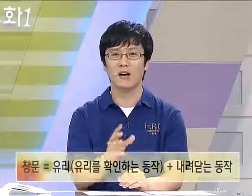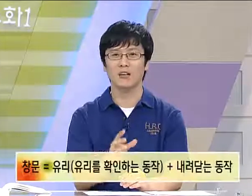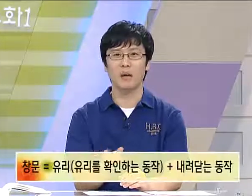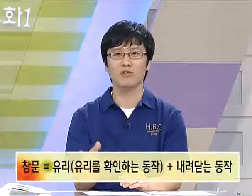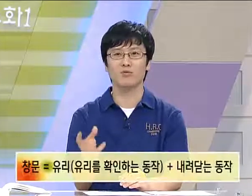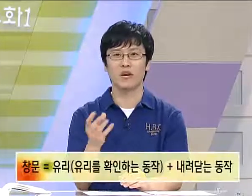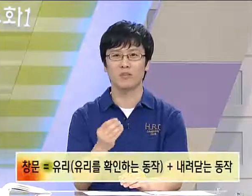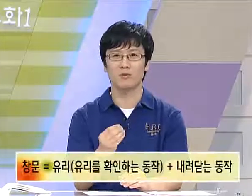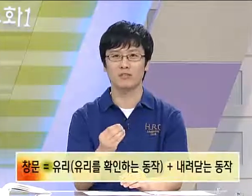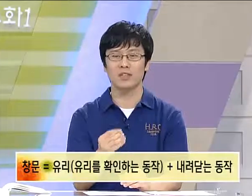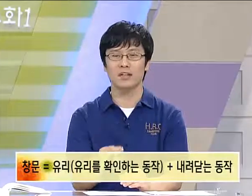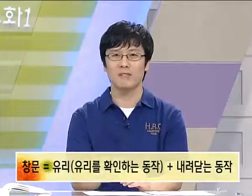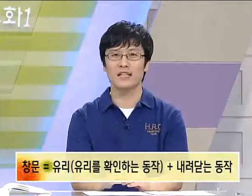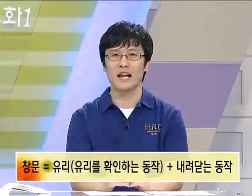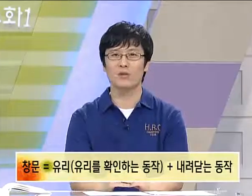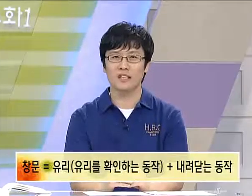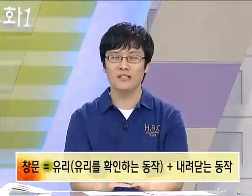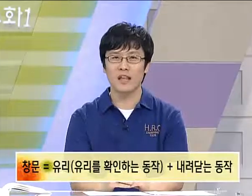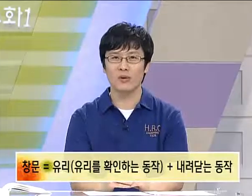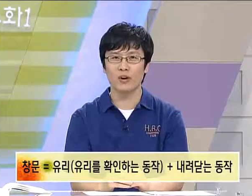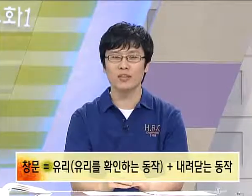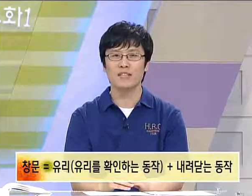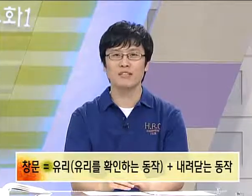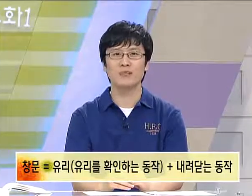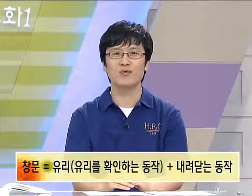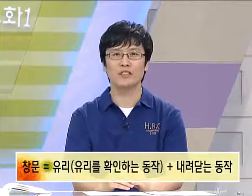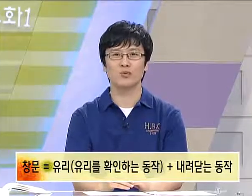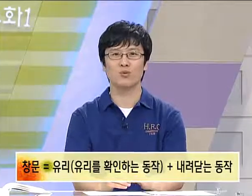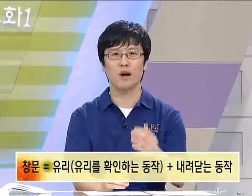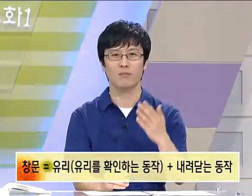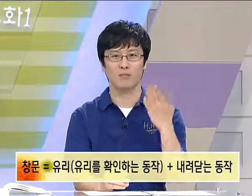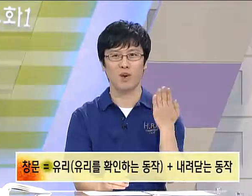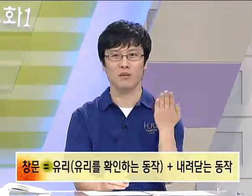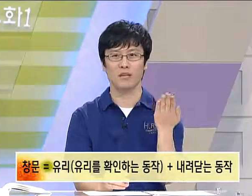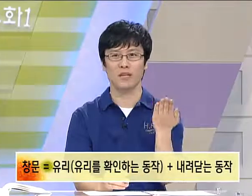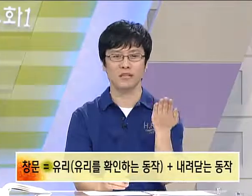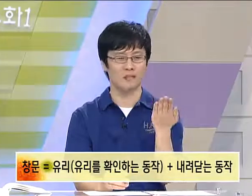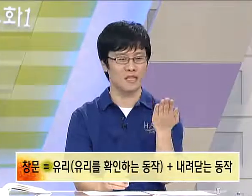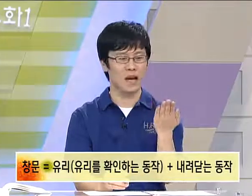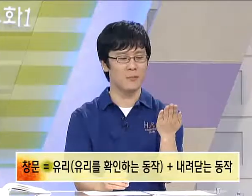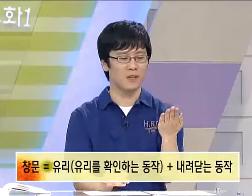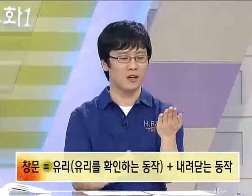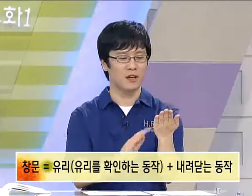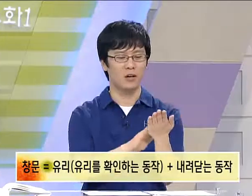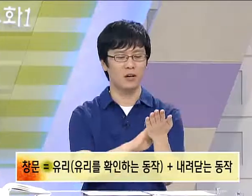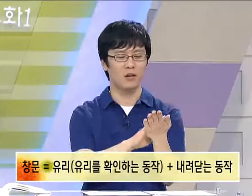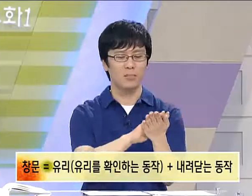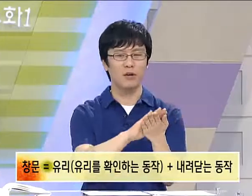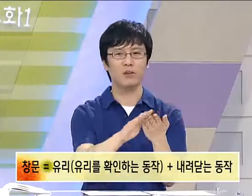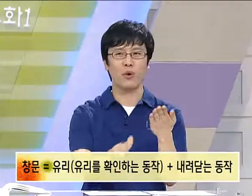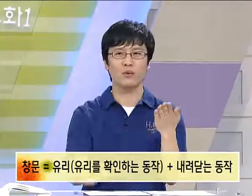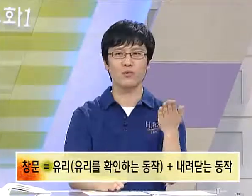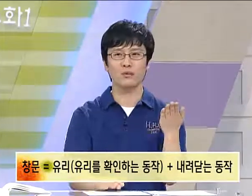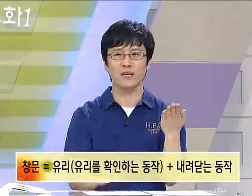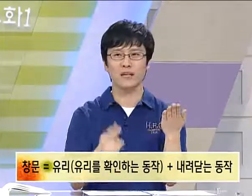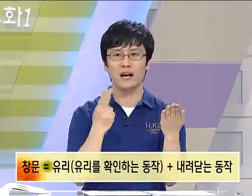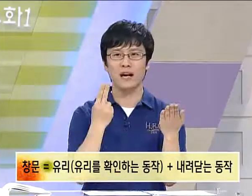나머지 수화는 여러분들 많이 알고 계실 테고요. 창문이라는 수화 한 번 배워보도록 하겠습니다. 편 왼손 위에다가